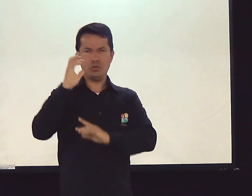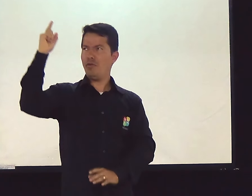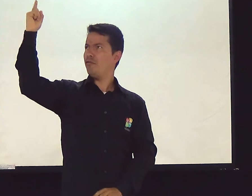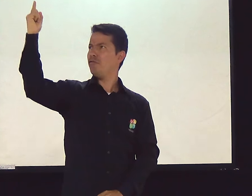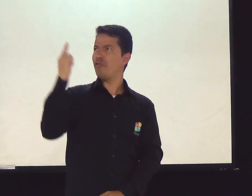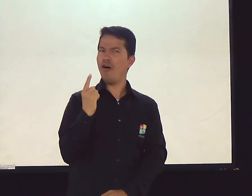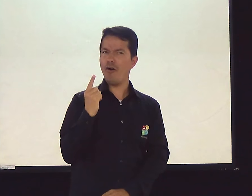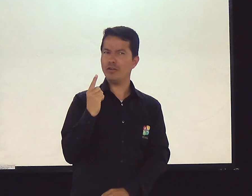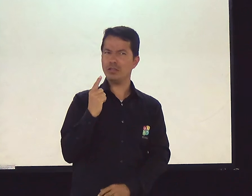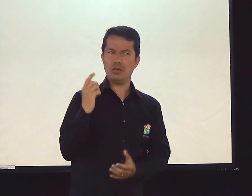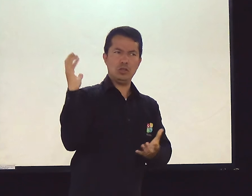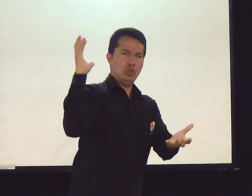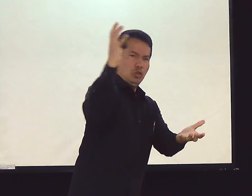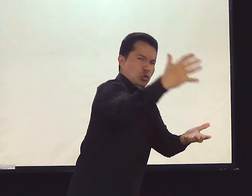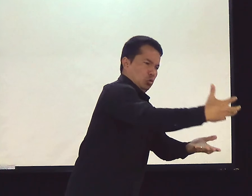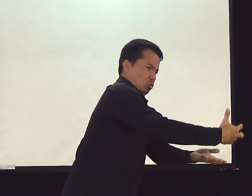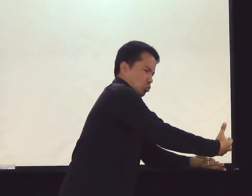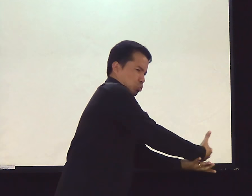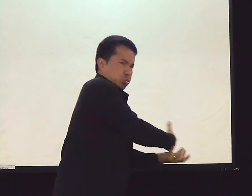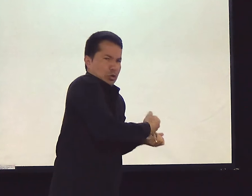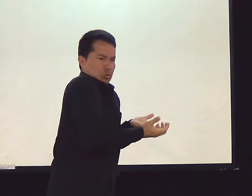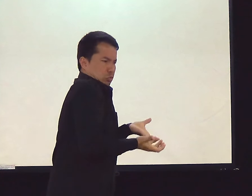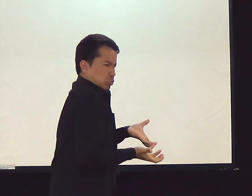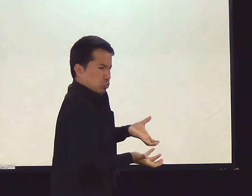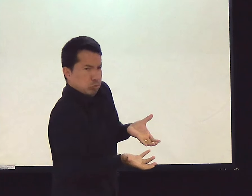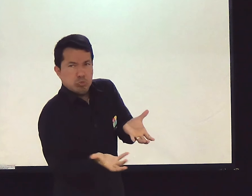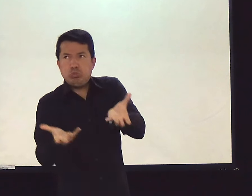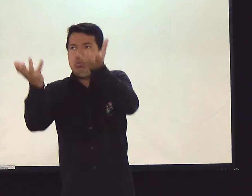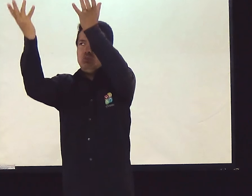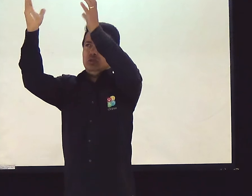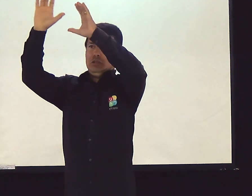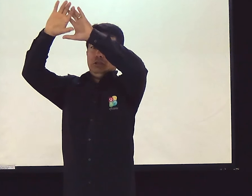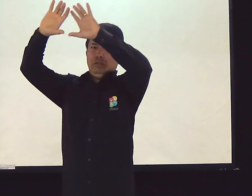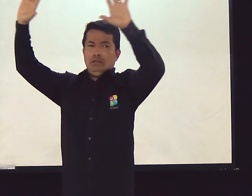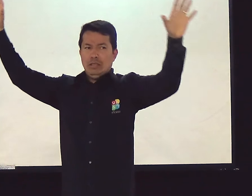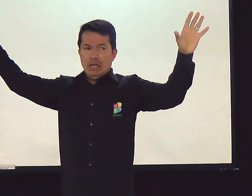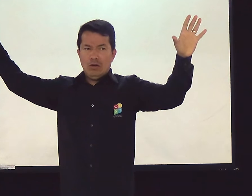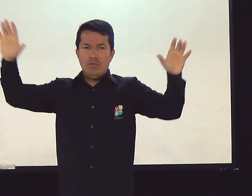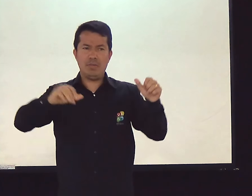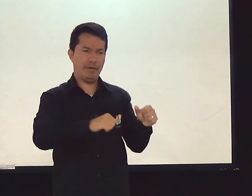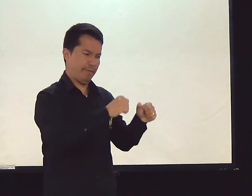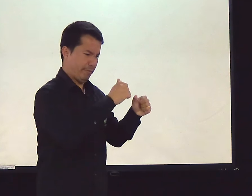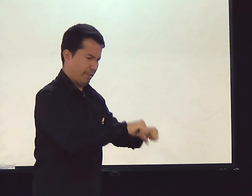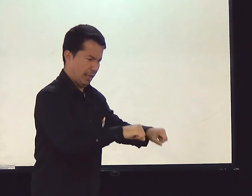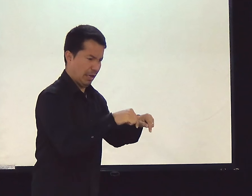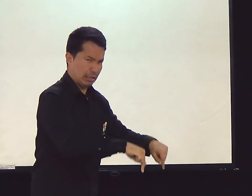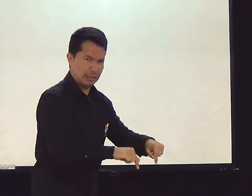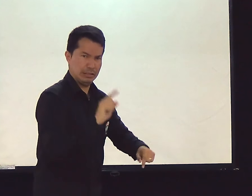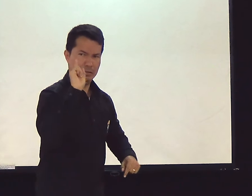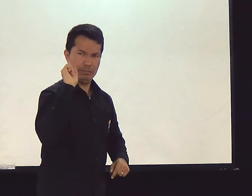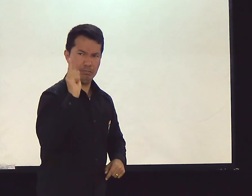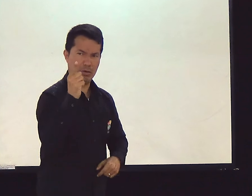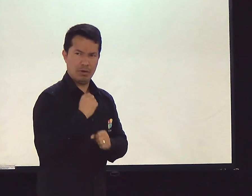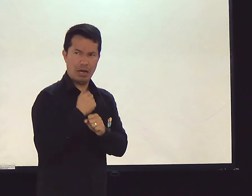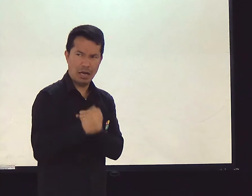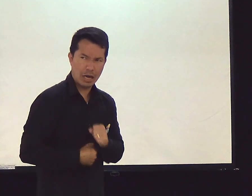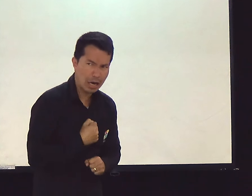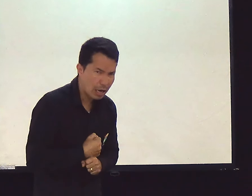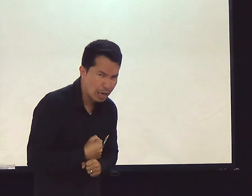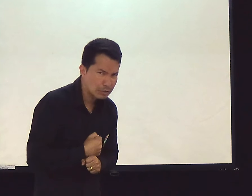confuso. Jesus vai voltar, vai levar o povo dele para o céu e aí vai ficar a gente na terra, vai